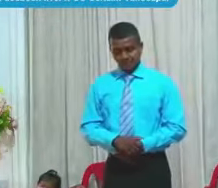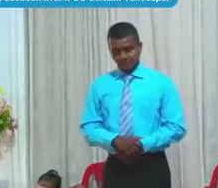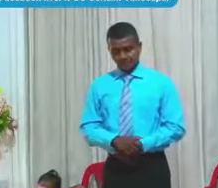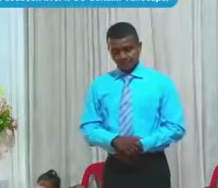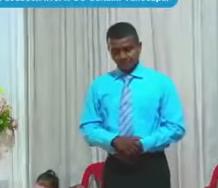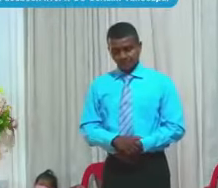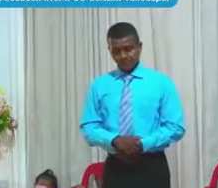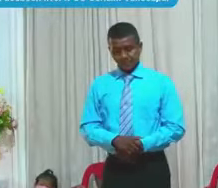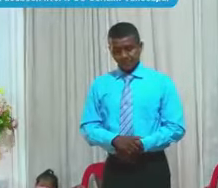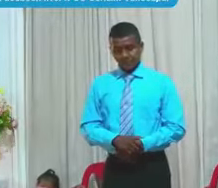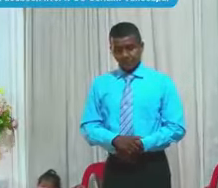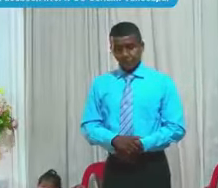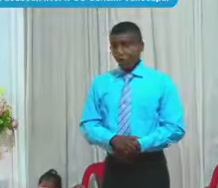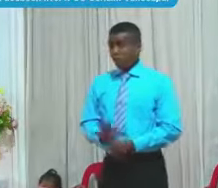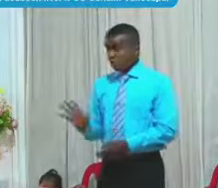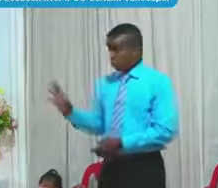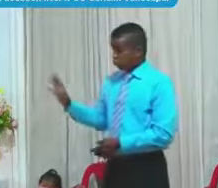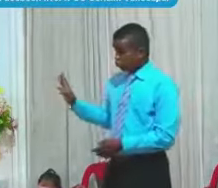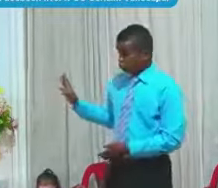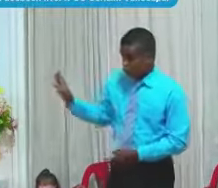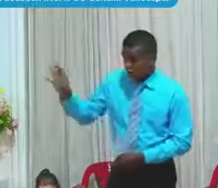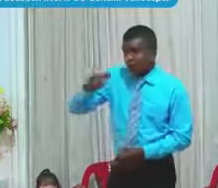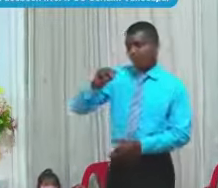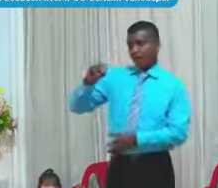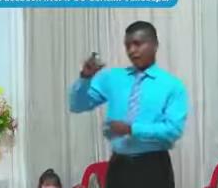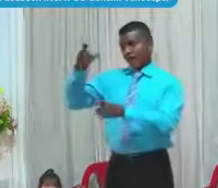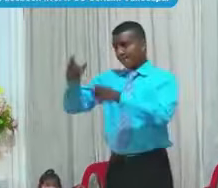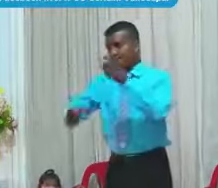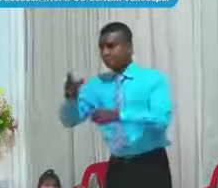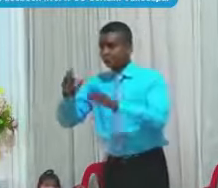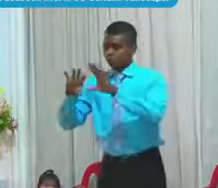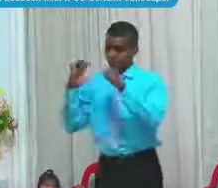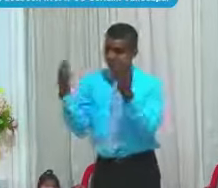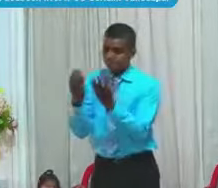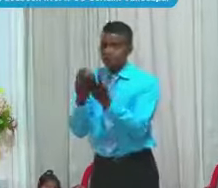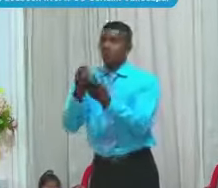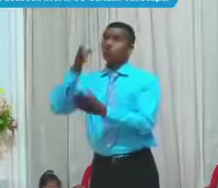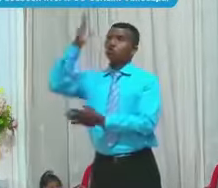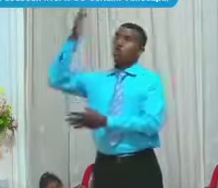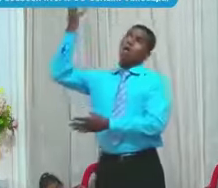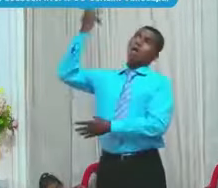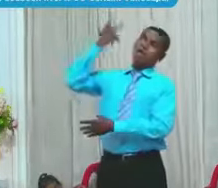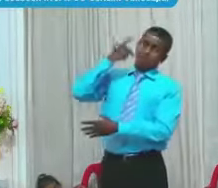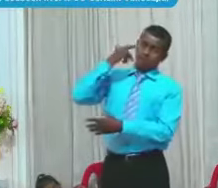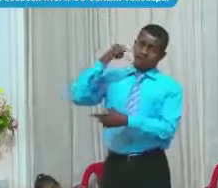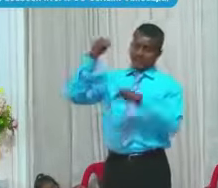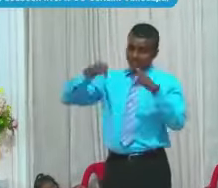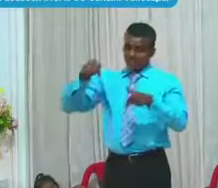A quien Dios De una u otra Manera No le hable En su recorrido Por este mundo